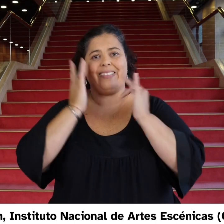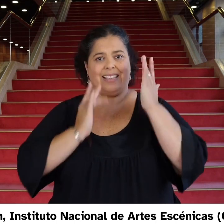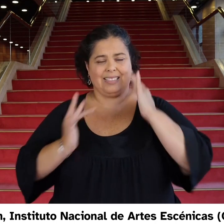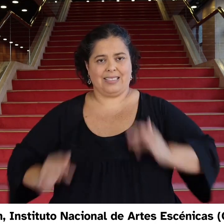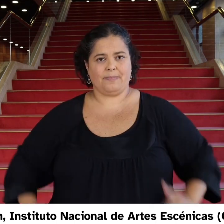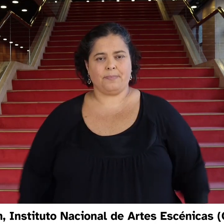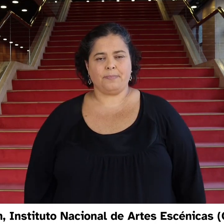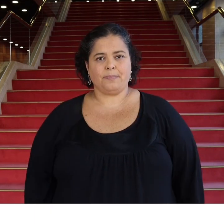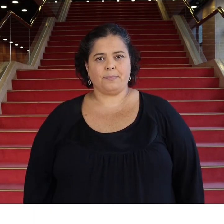Vieja